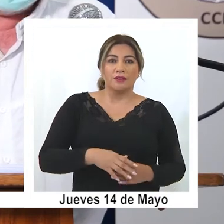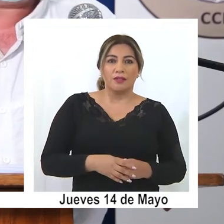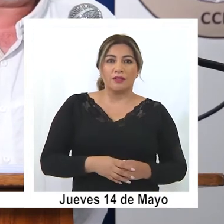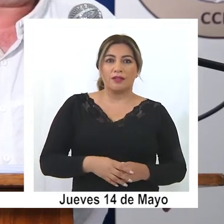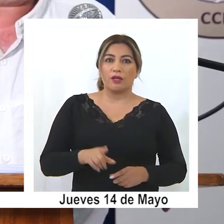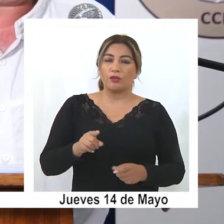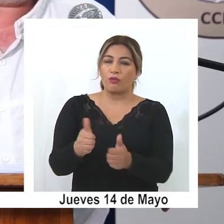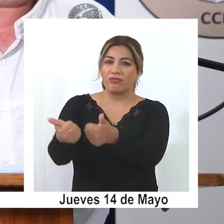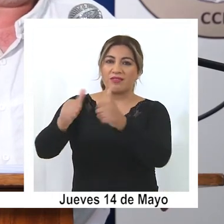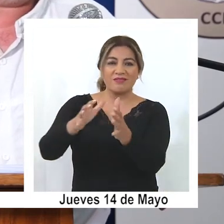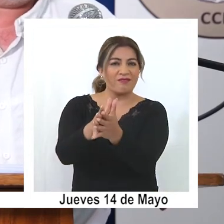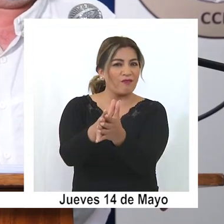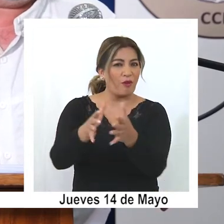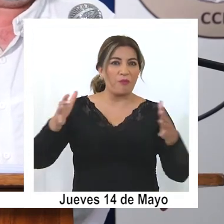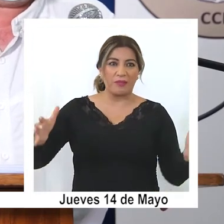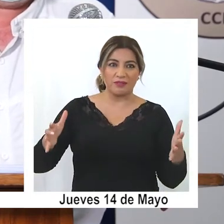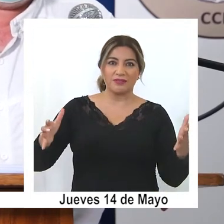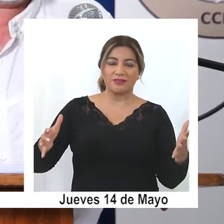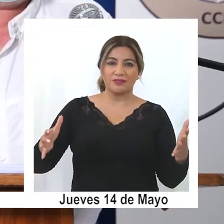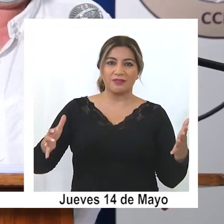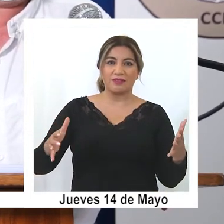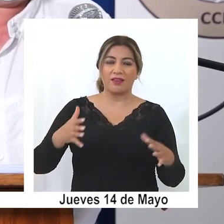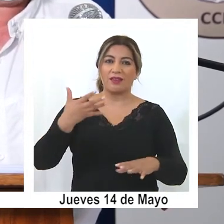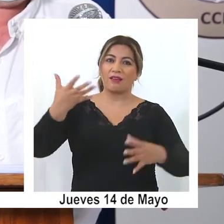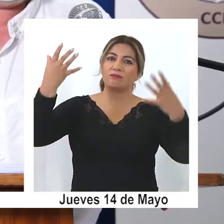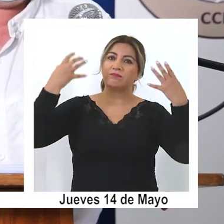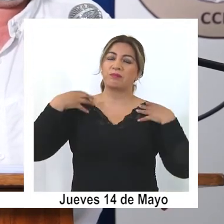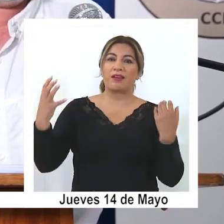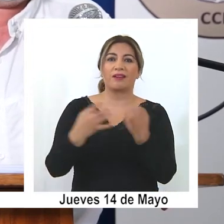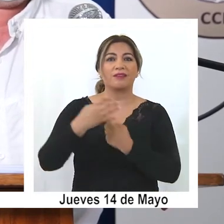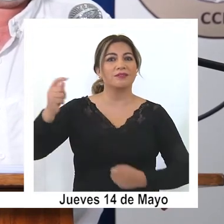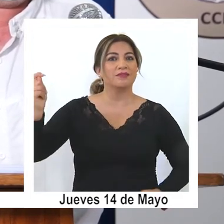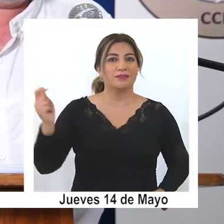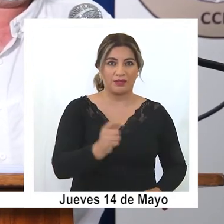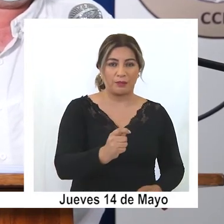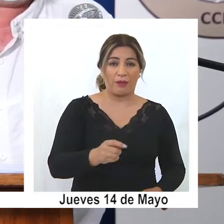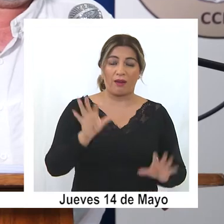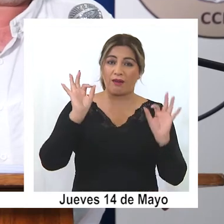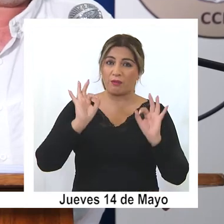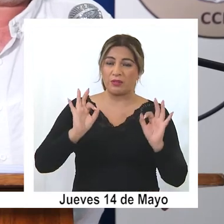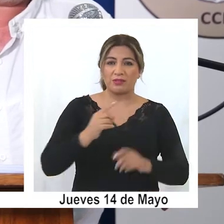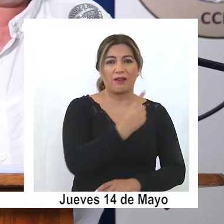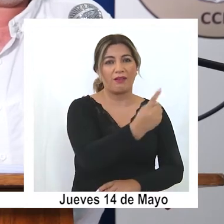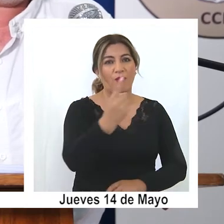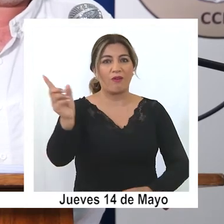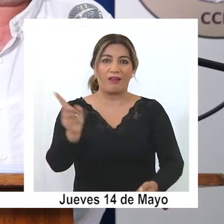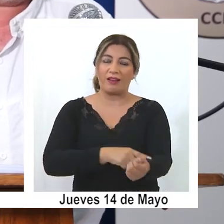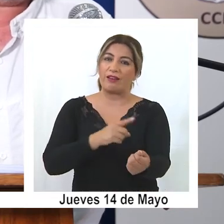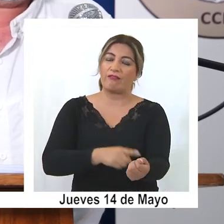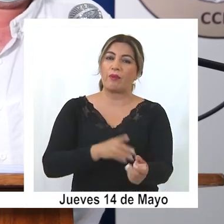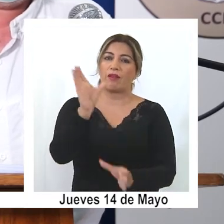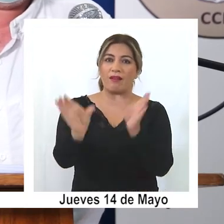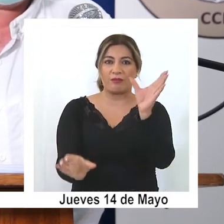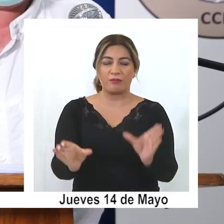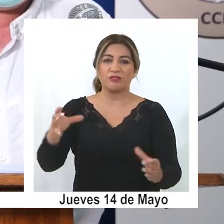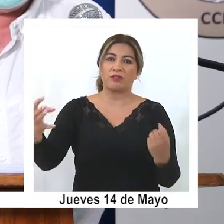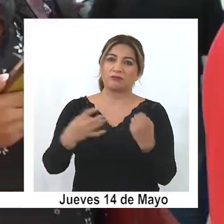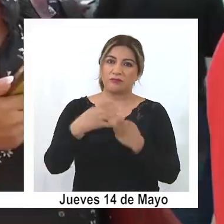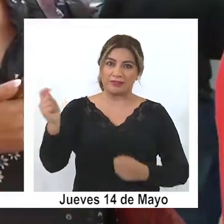el desafío más grande que va a asumir Tarapacá y en especial cada una de las familias y de las personas de nuestra región. El